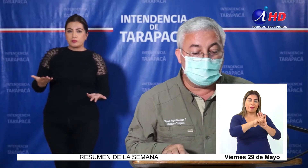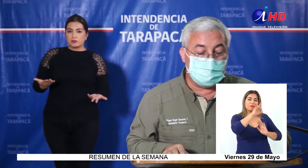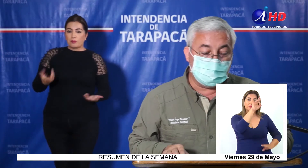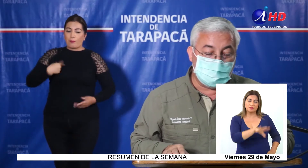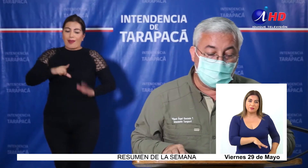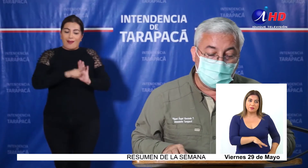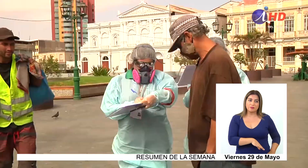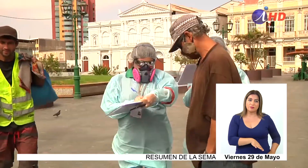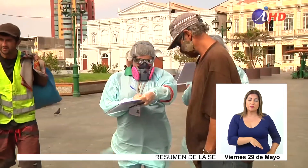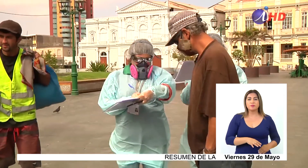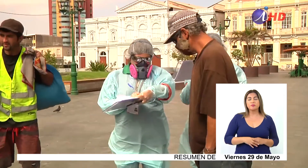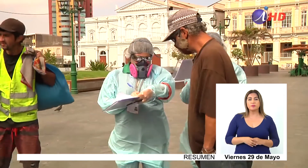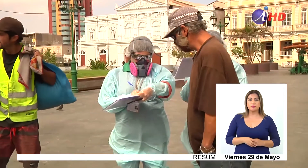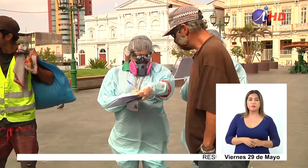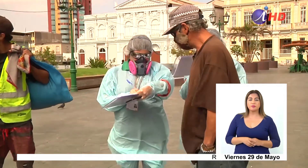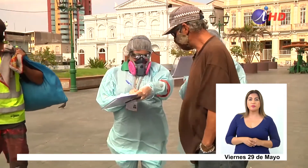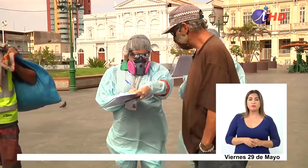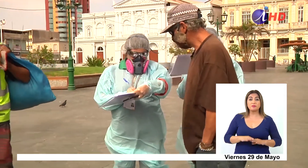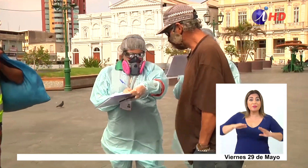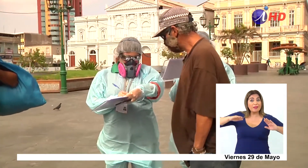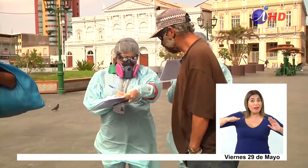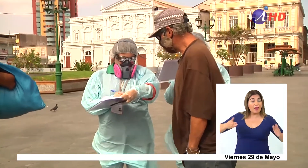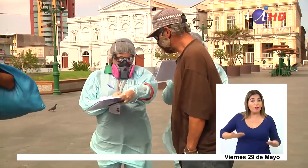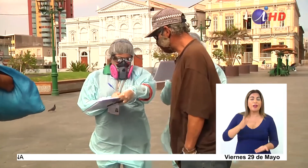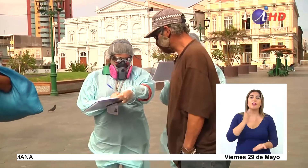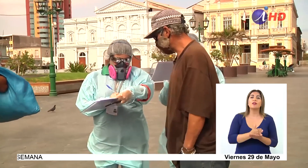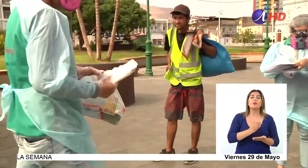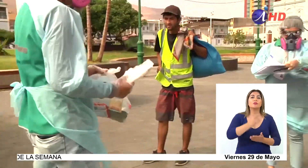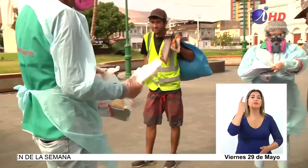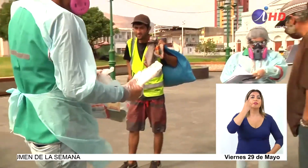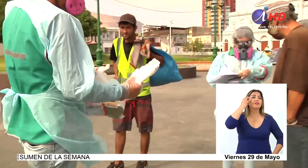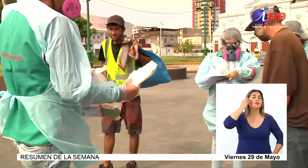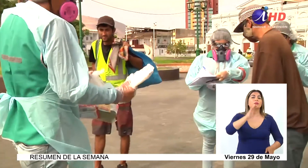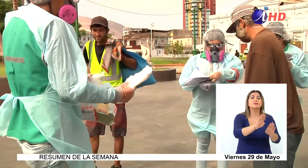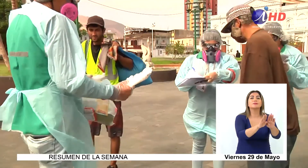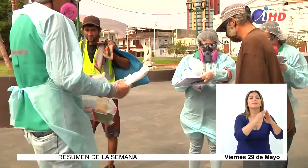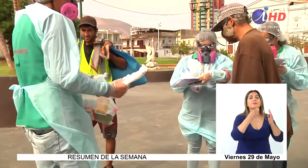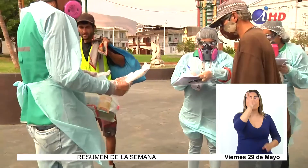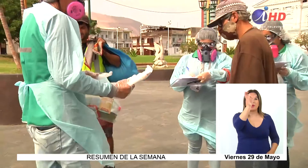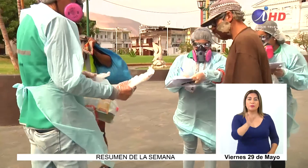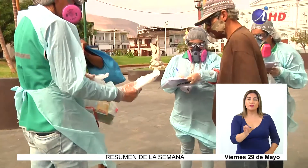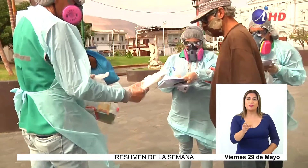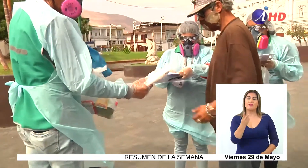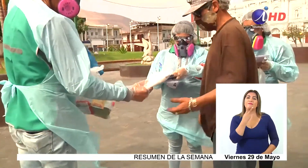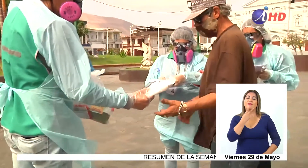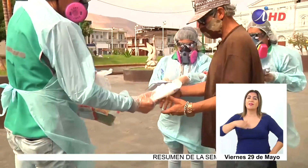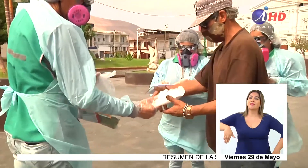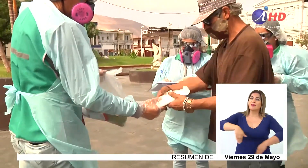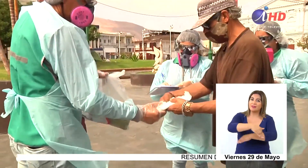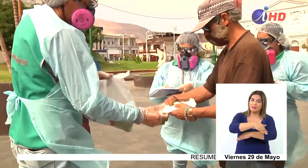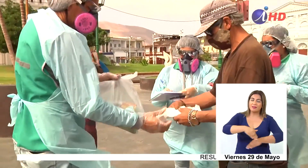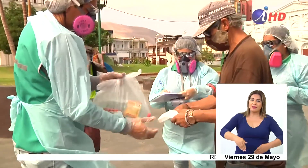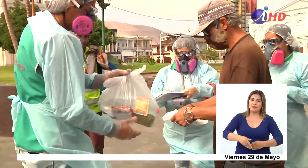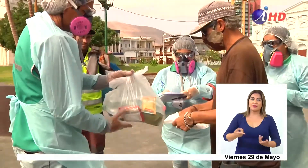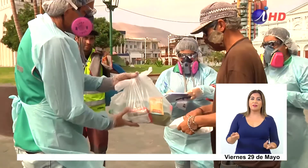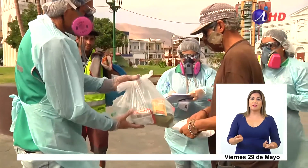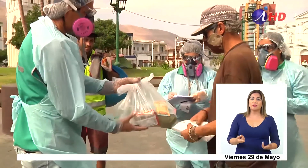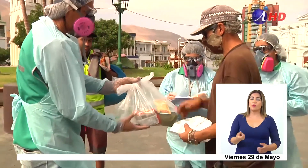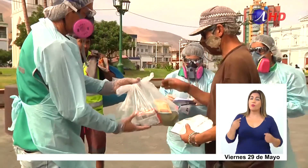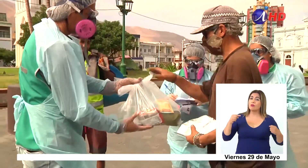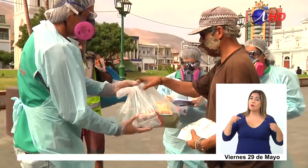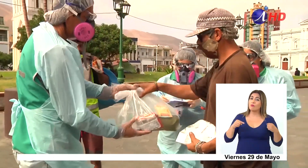de Chile. A partir de ahora el Colegio UNAP se habilitará para personas en situación de calle tras una